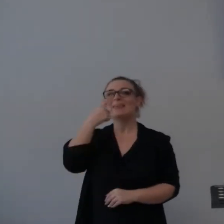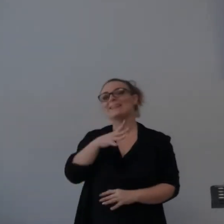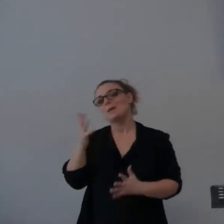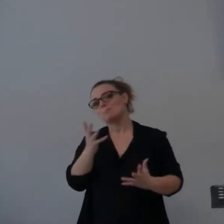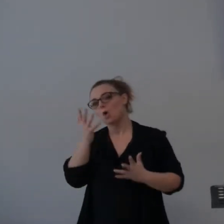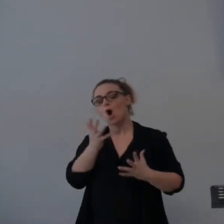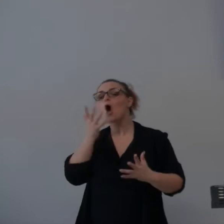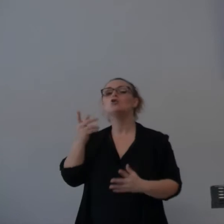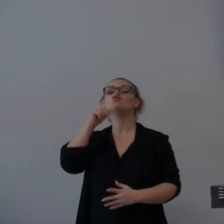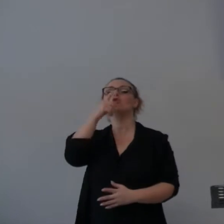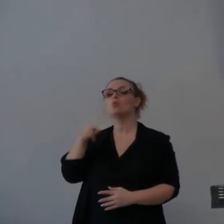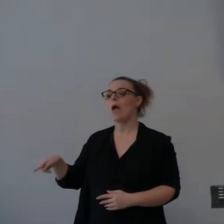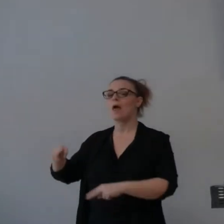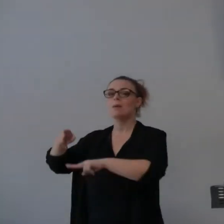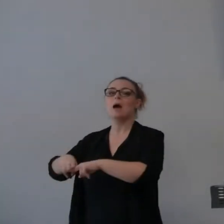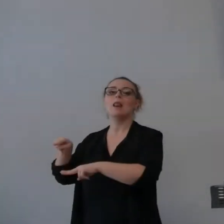minuti.